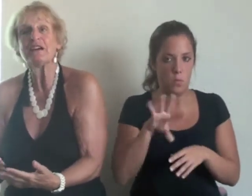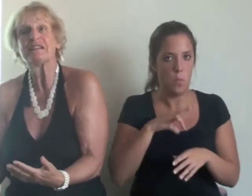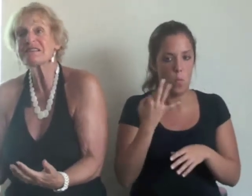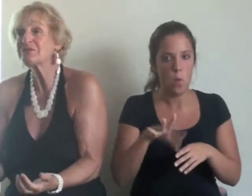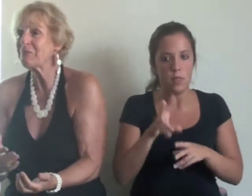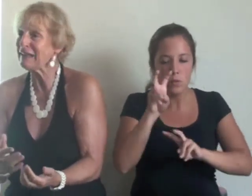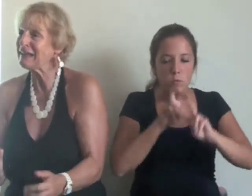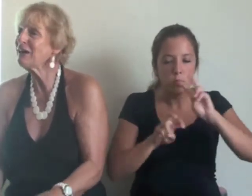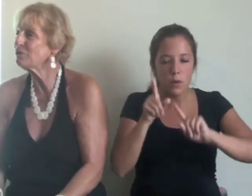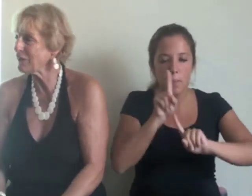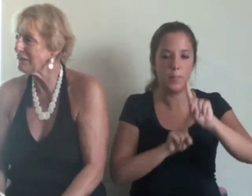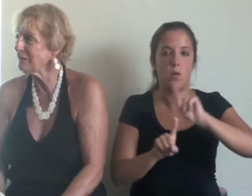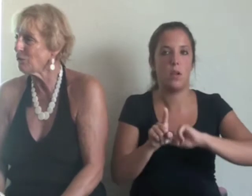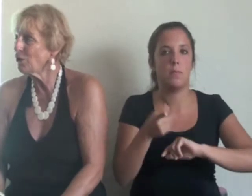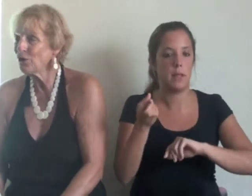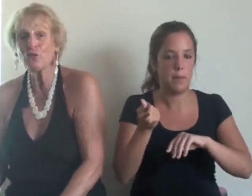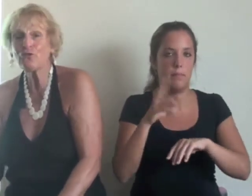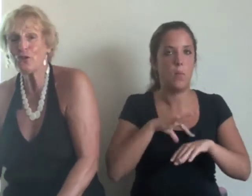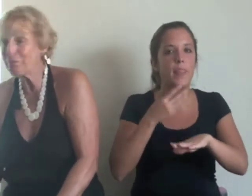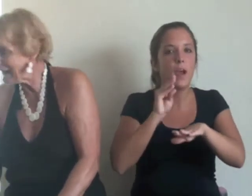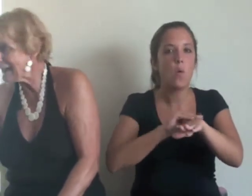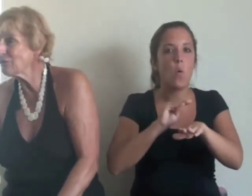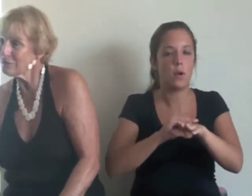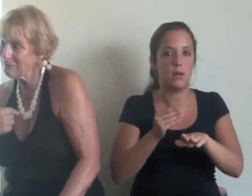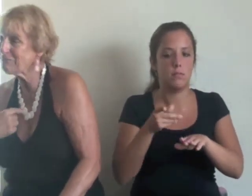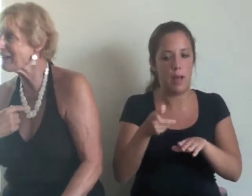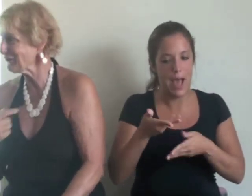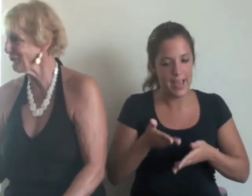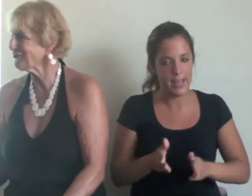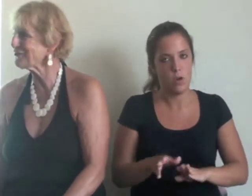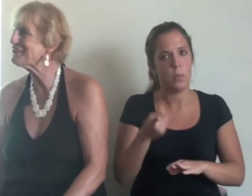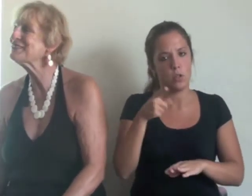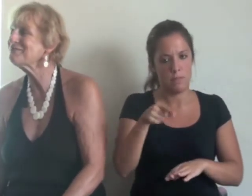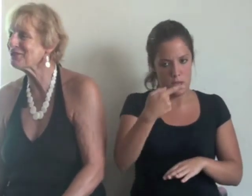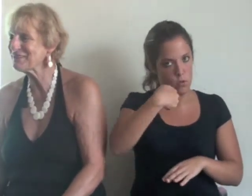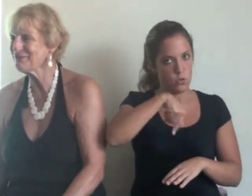es una manera curativa. No solo para ellos, también para nosotros, ¿cómo es?